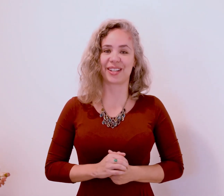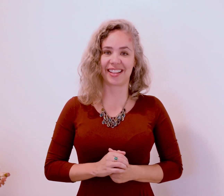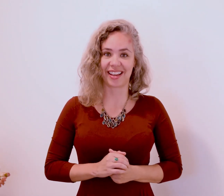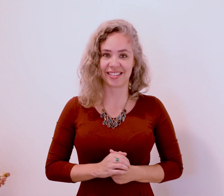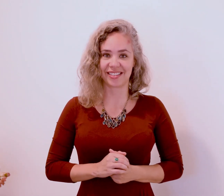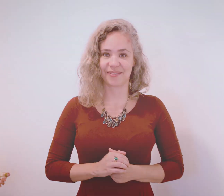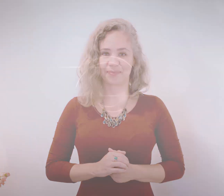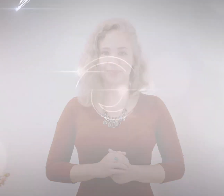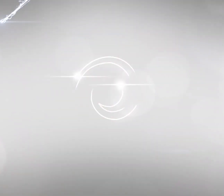agradece E